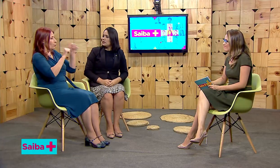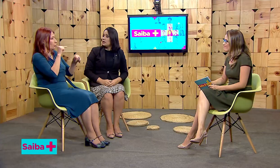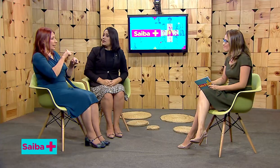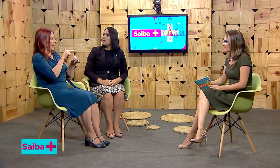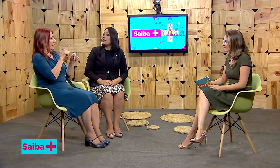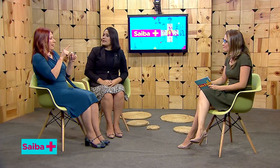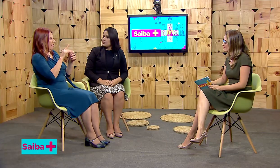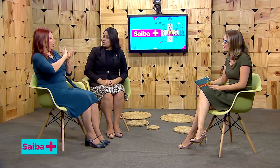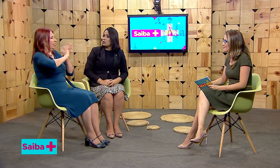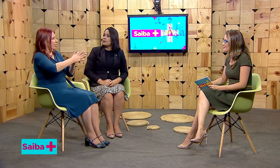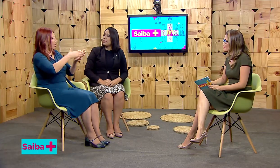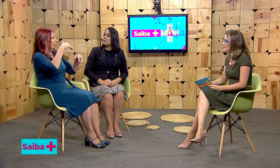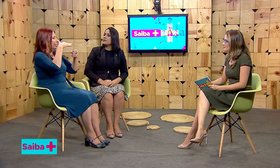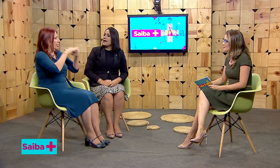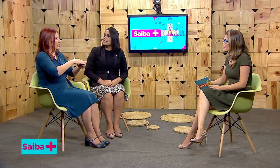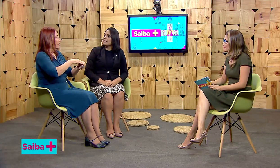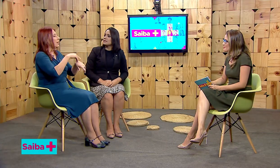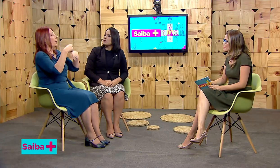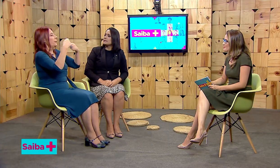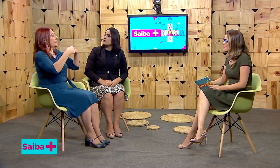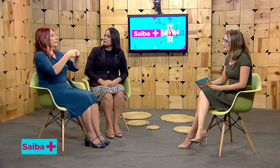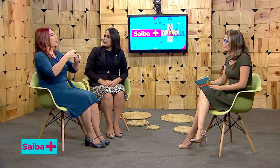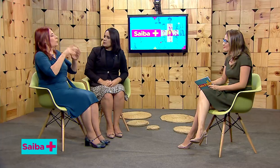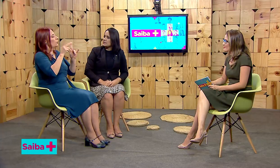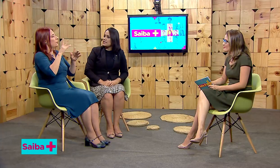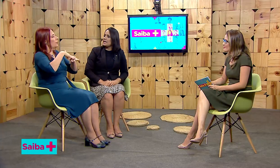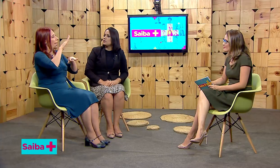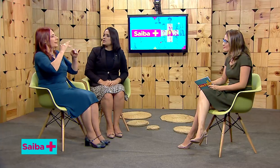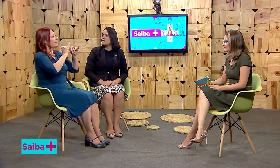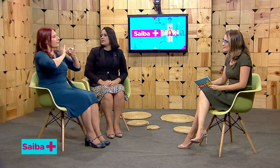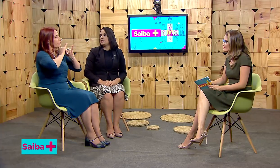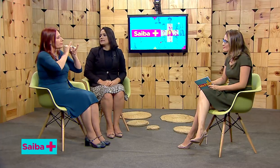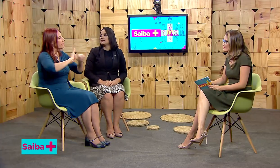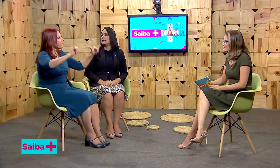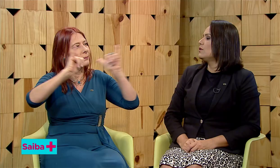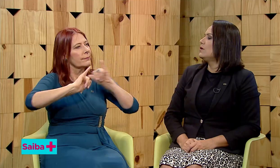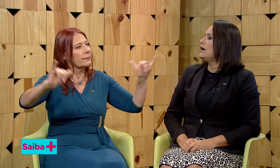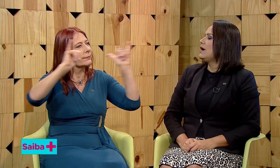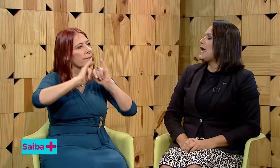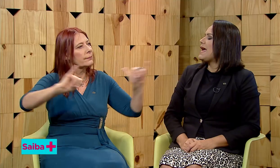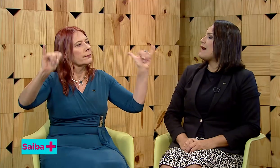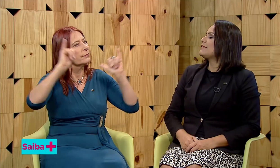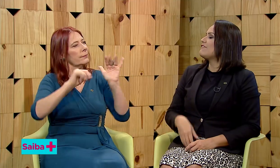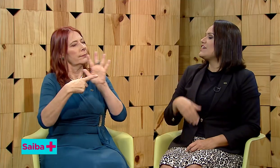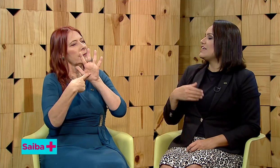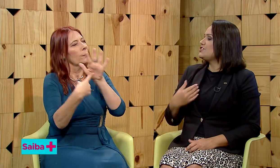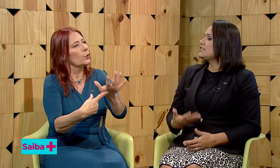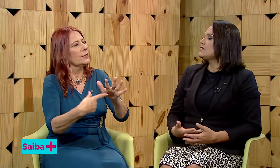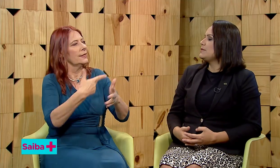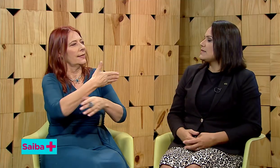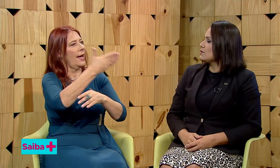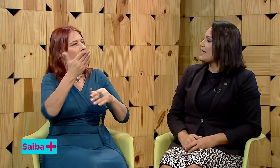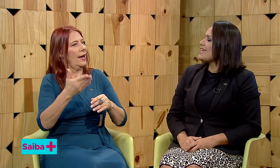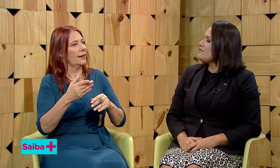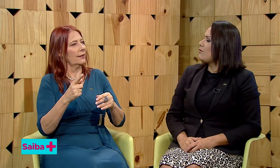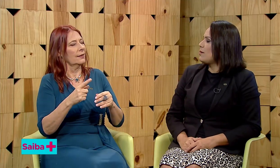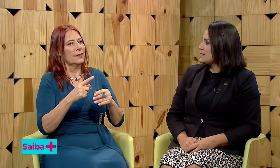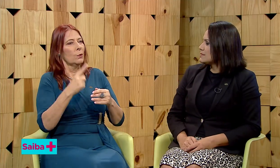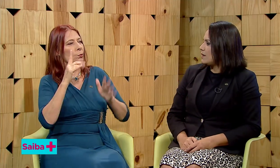Eu acredito que, para mudar essa situação de preconceito, de discriminação, é através da disseminação da informação.